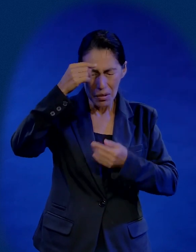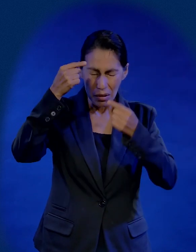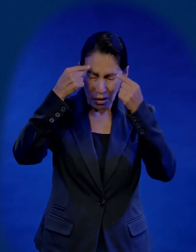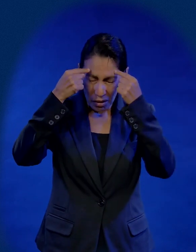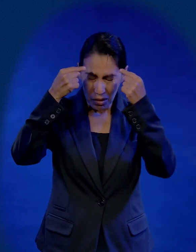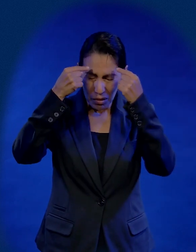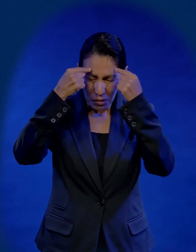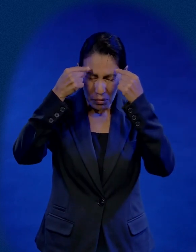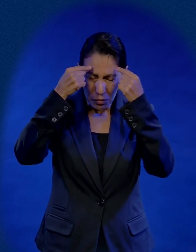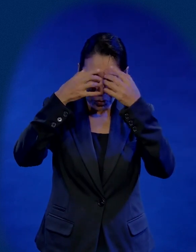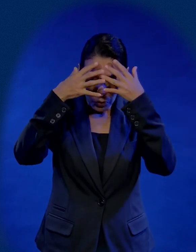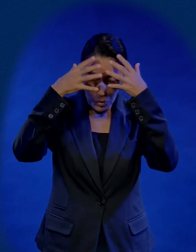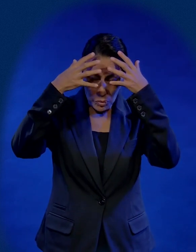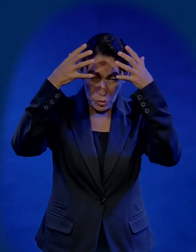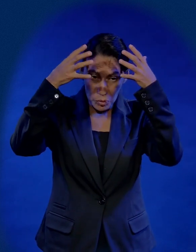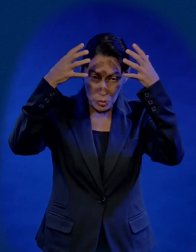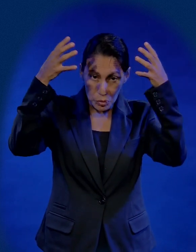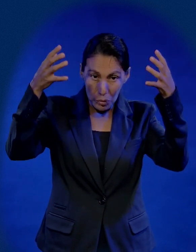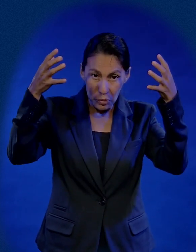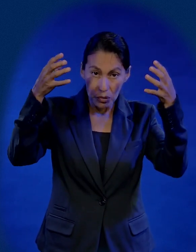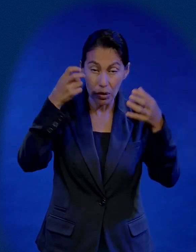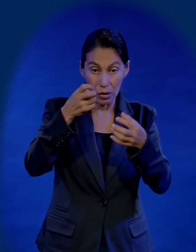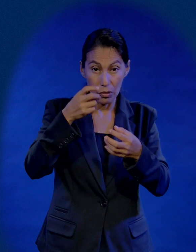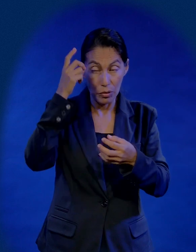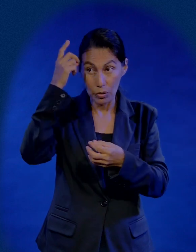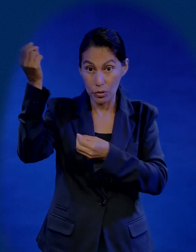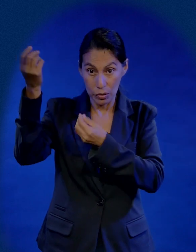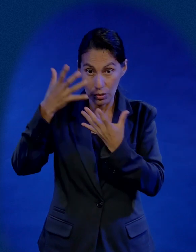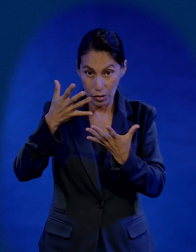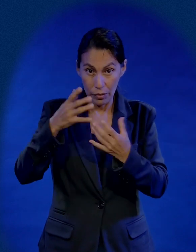desarrolla la razón que Dios te ha dado ese es el regalo que Dios te dio